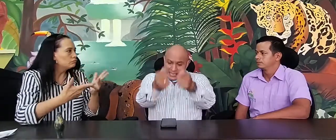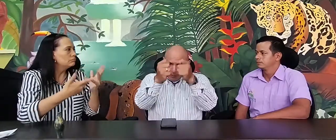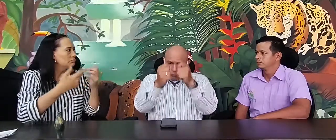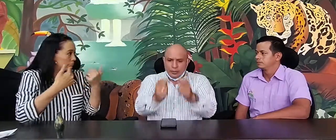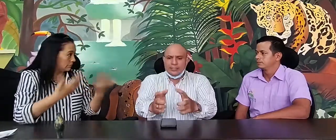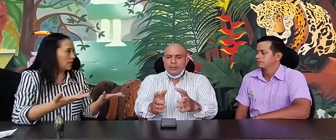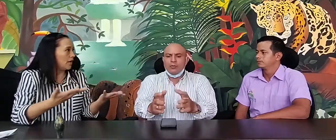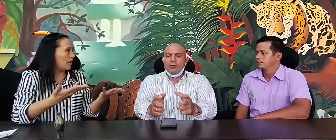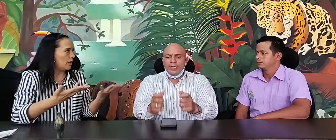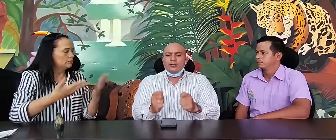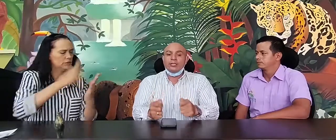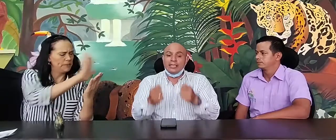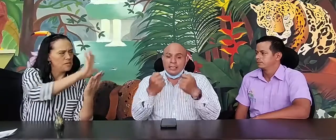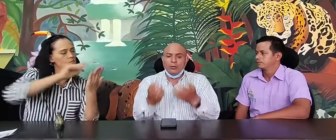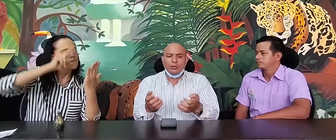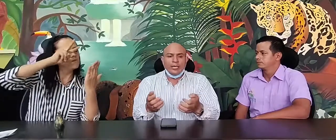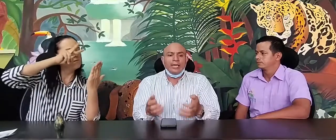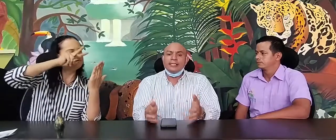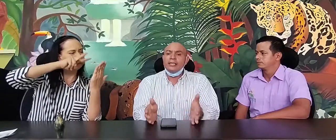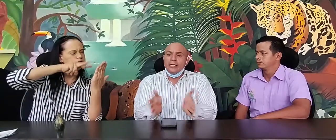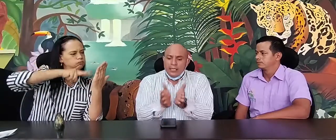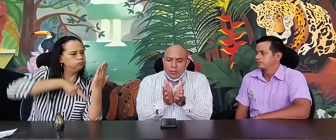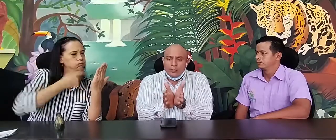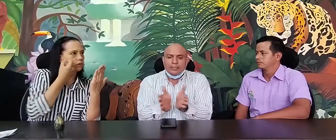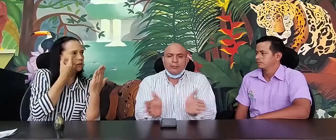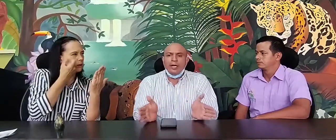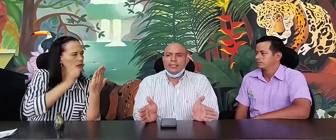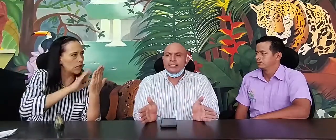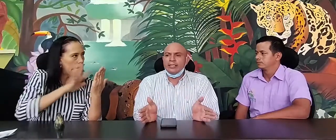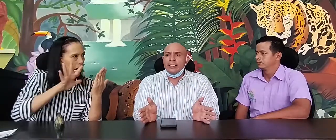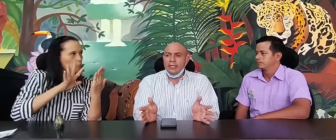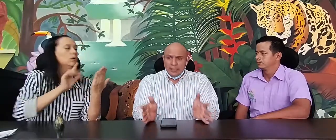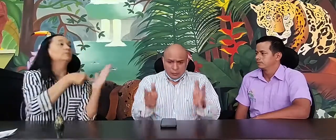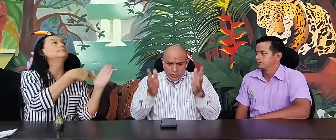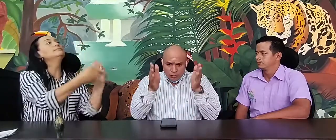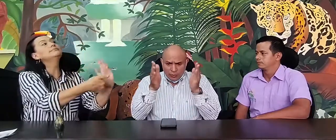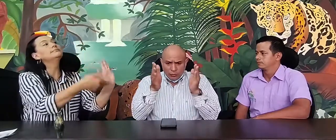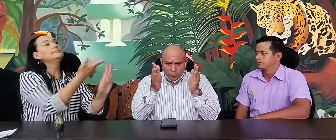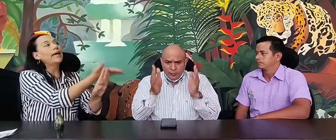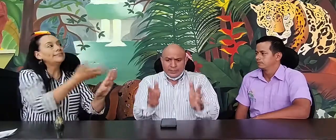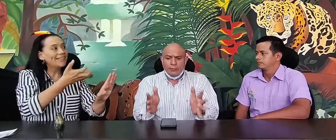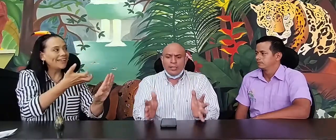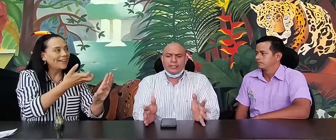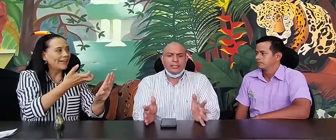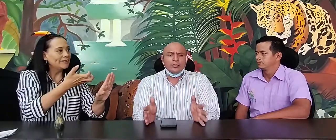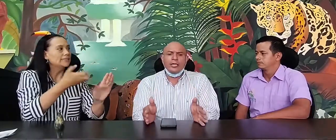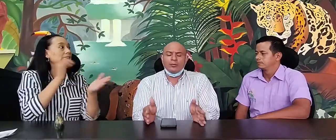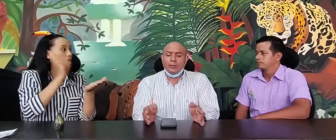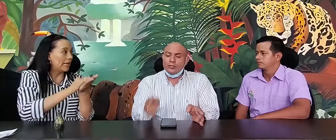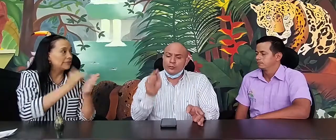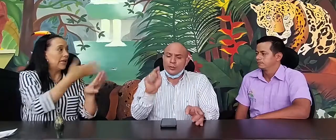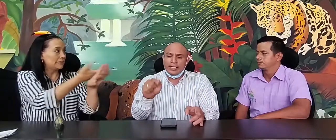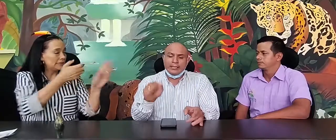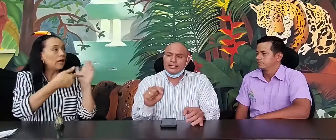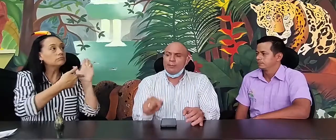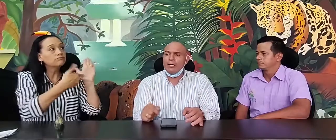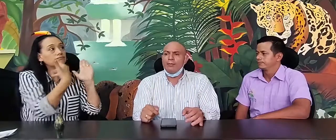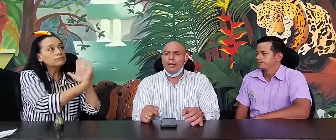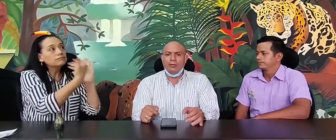creámonos ese documento, entendamos lo que hay allí y comencemos a exigir. Entonces, cuando comenzamos a exigir con argumentos, porque allí está plasmado